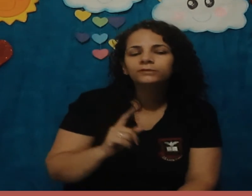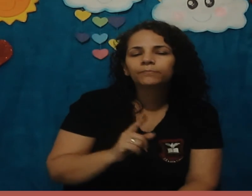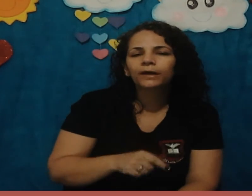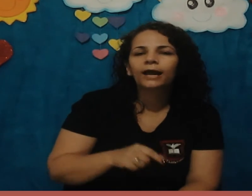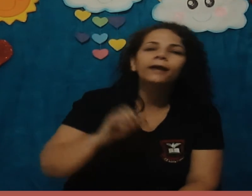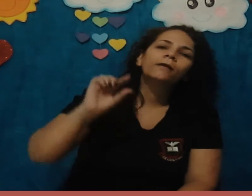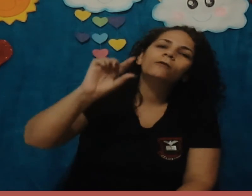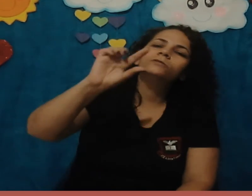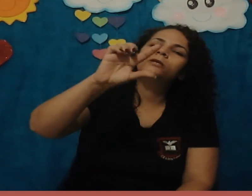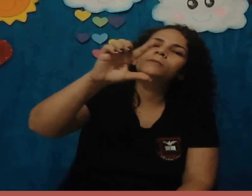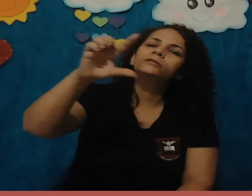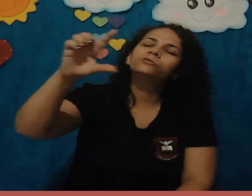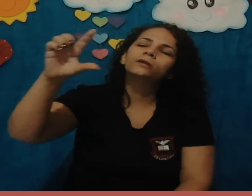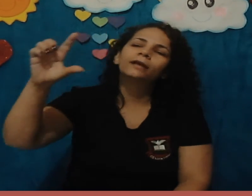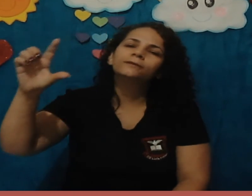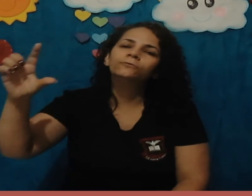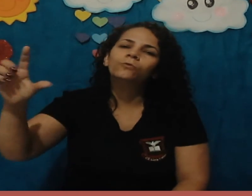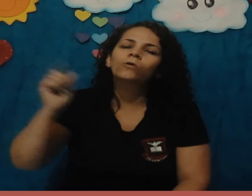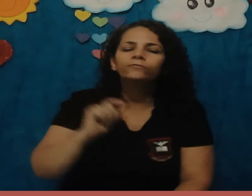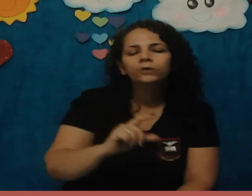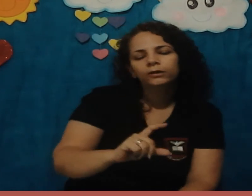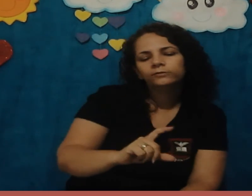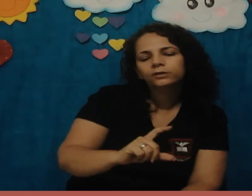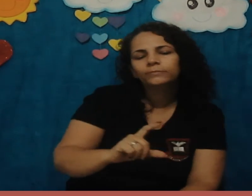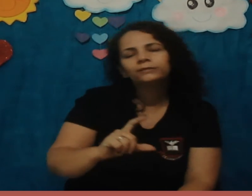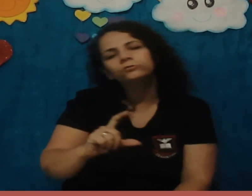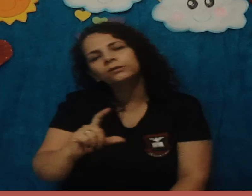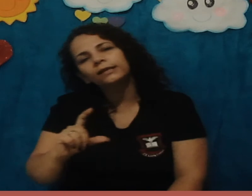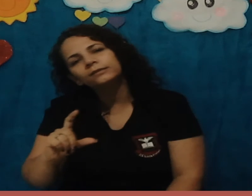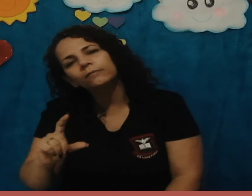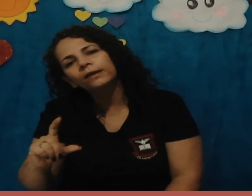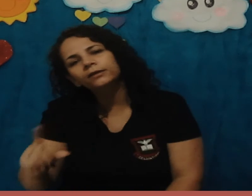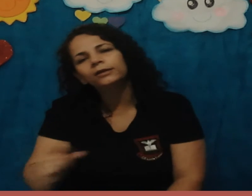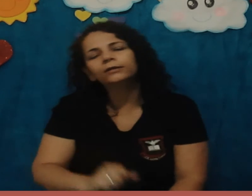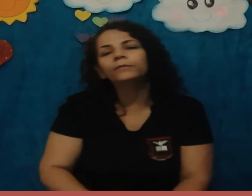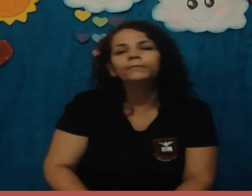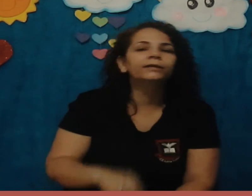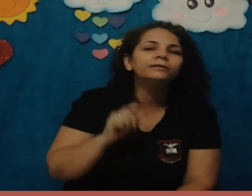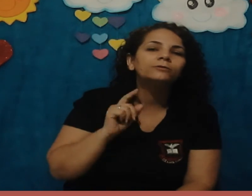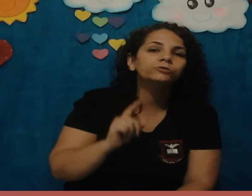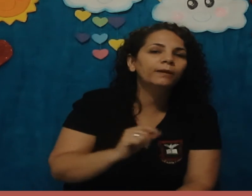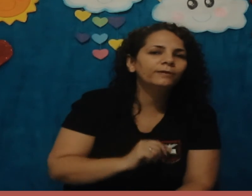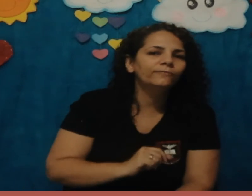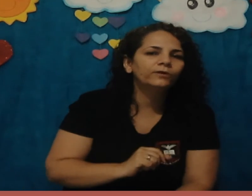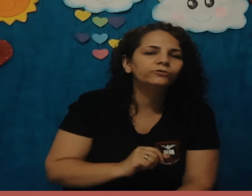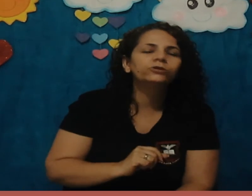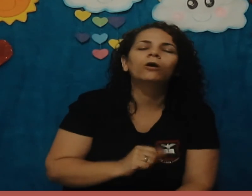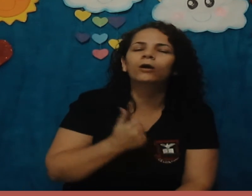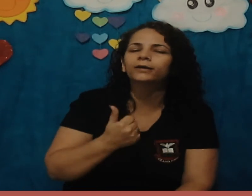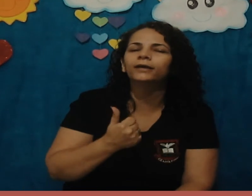separar os animais que nascem do ovo e os animais que nascem da barriguinha da mamãe, que são os mamíferos, ok?